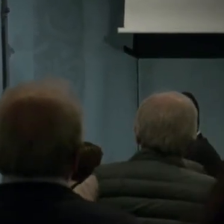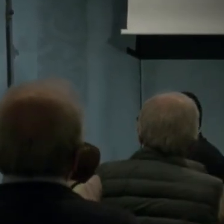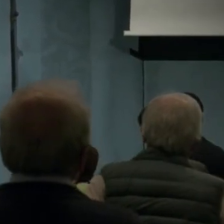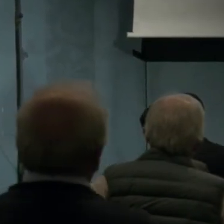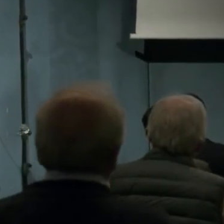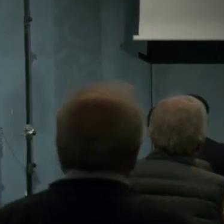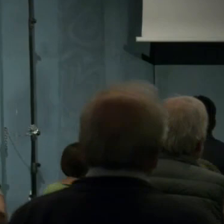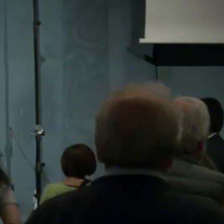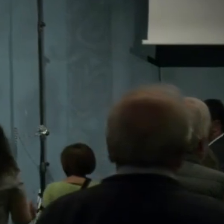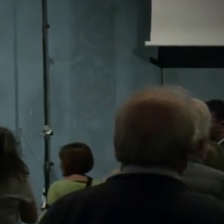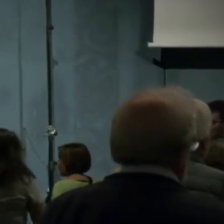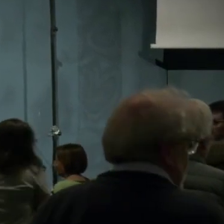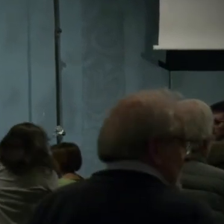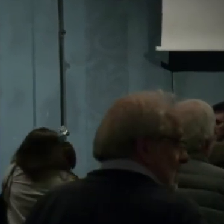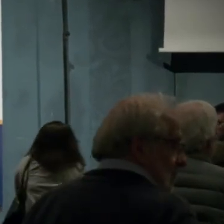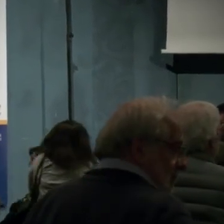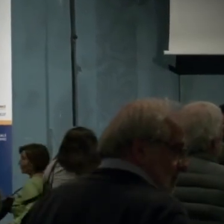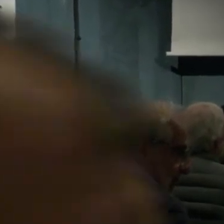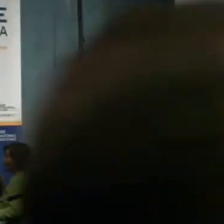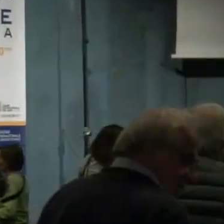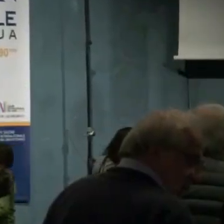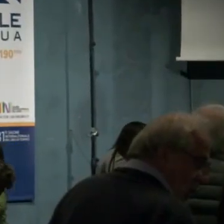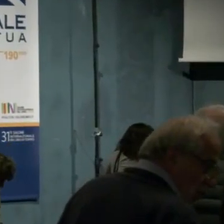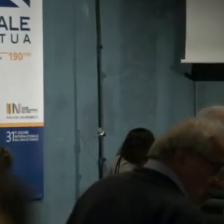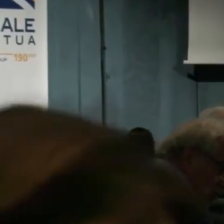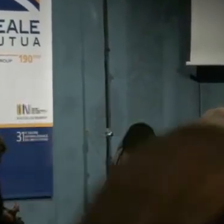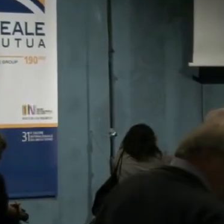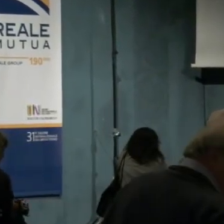grazie grazie